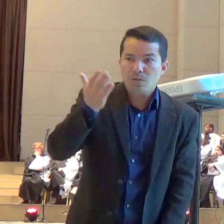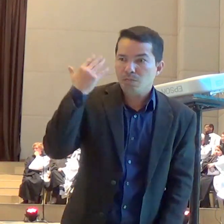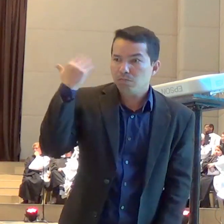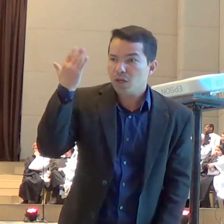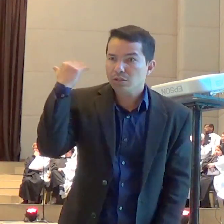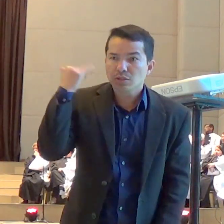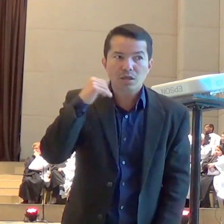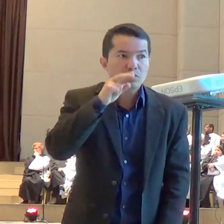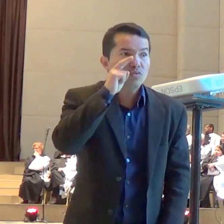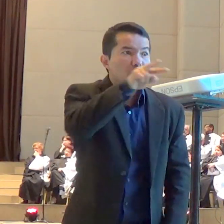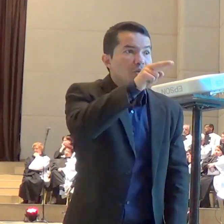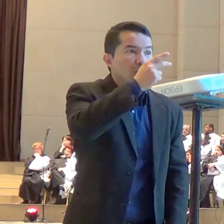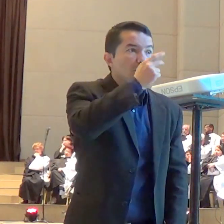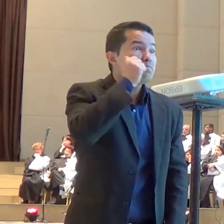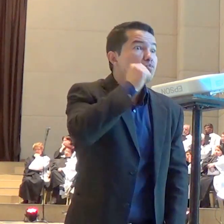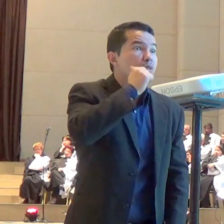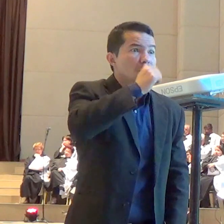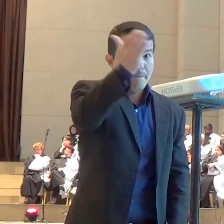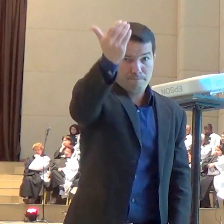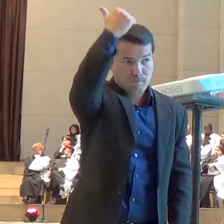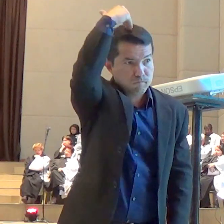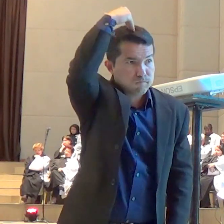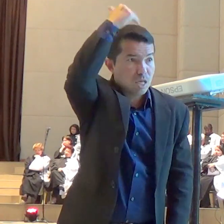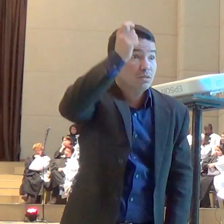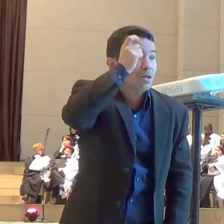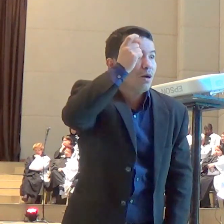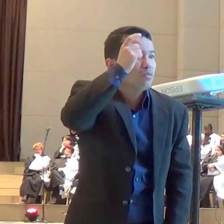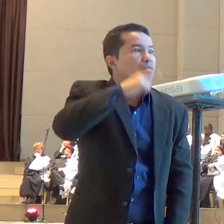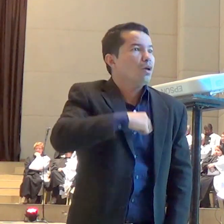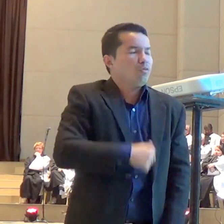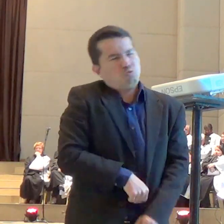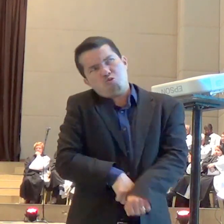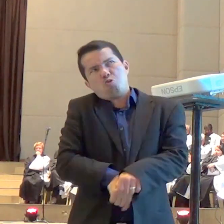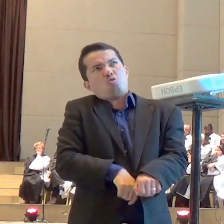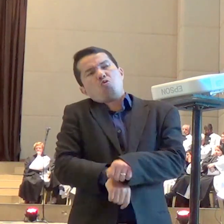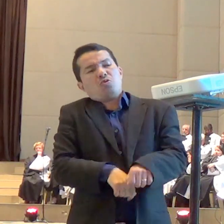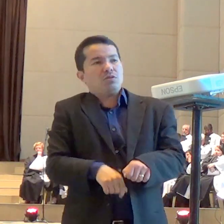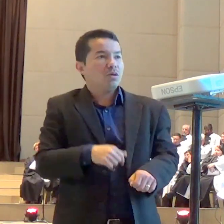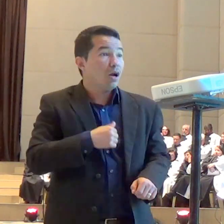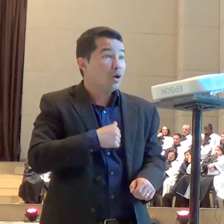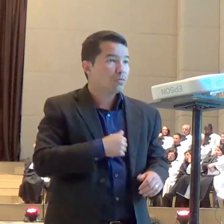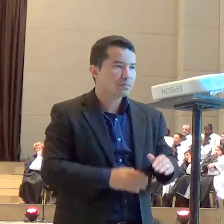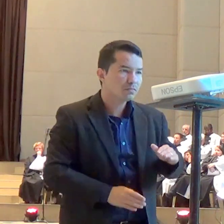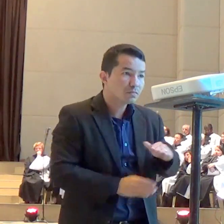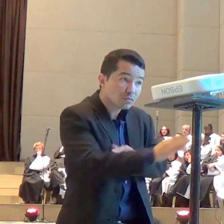endemoniada e essa pessoa tinha uma enfermidade que eu tinha certeza que não era